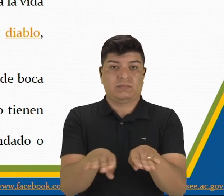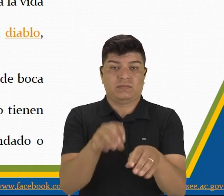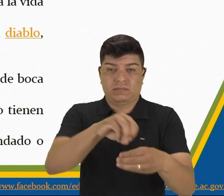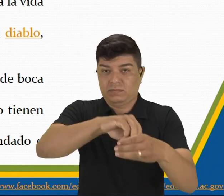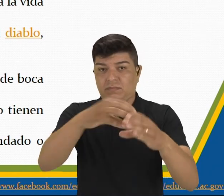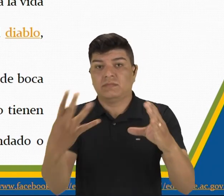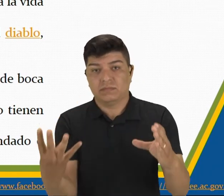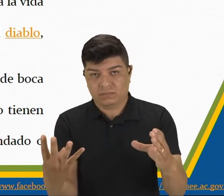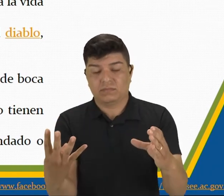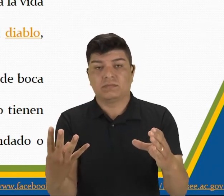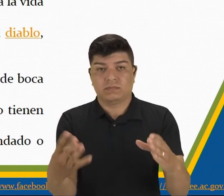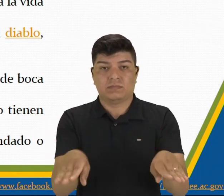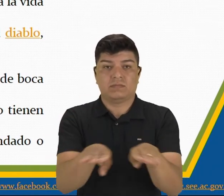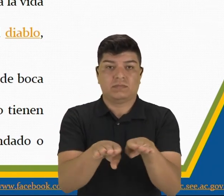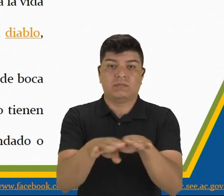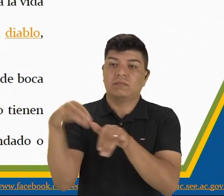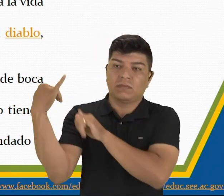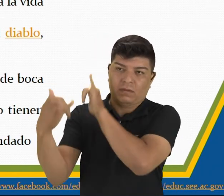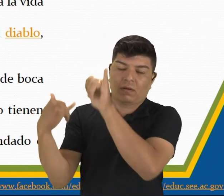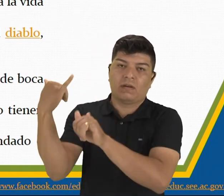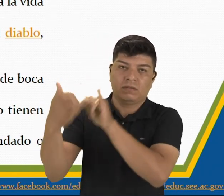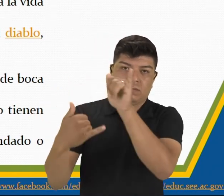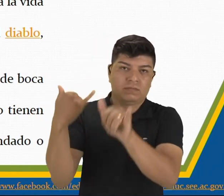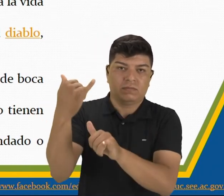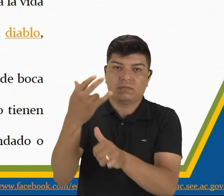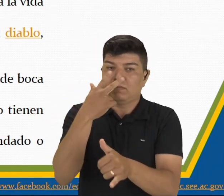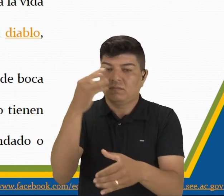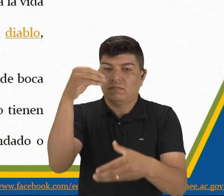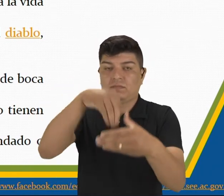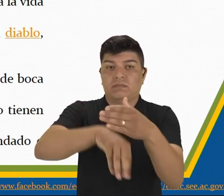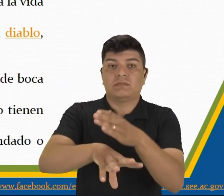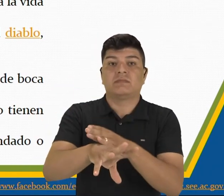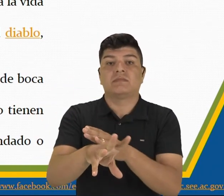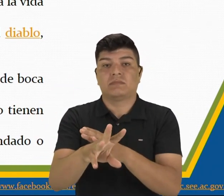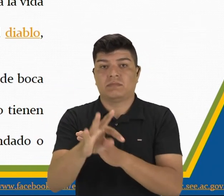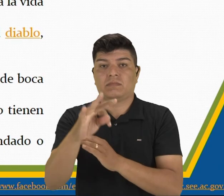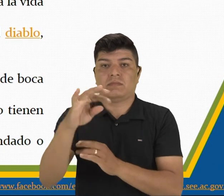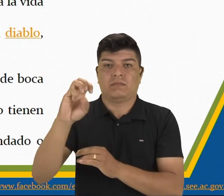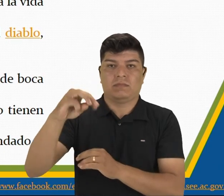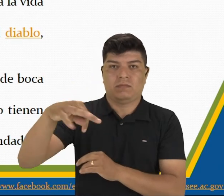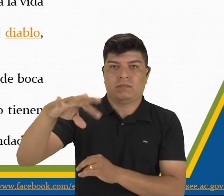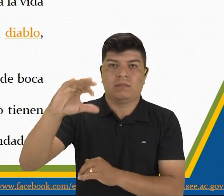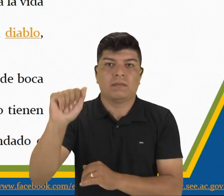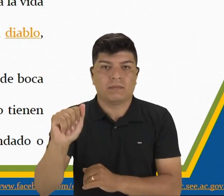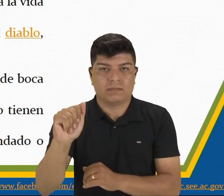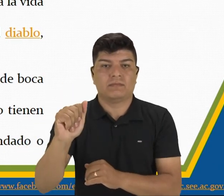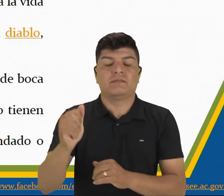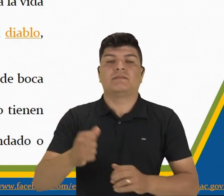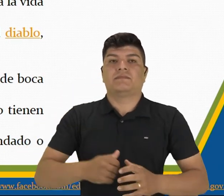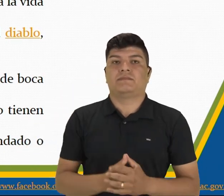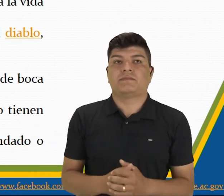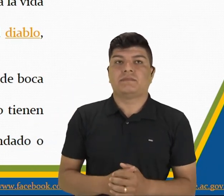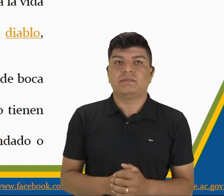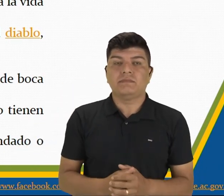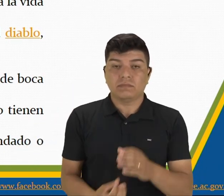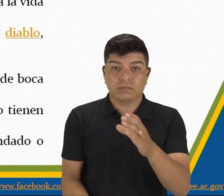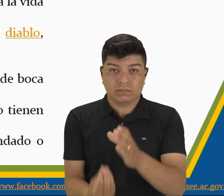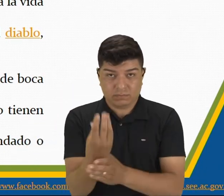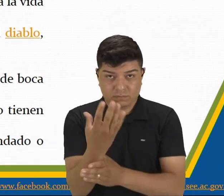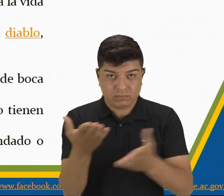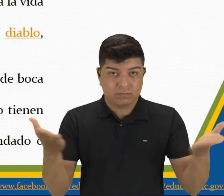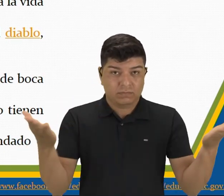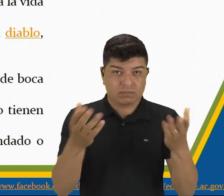características de la leyenda, que se encajan en temática. Vamos por su origen,